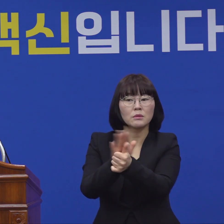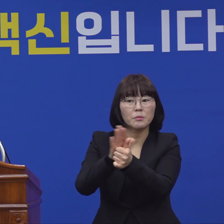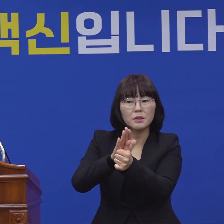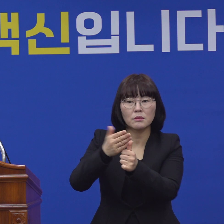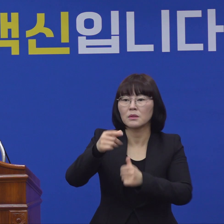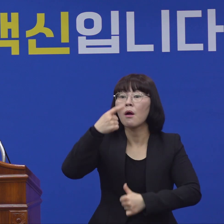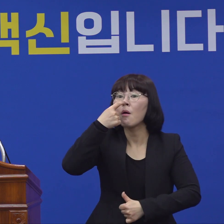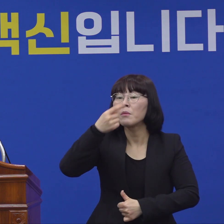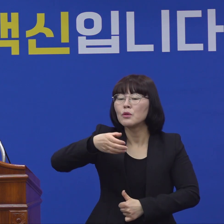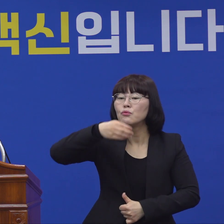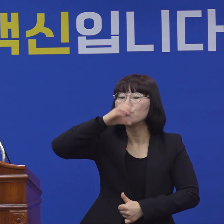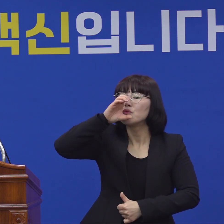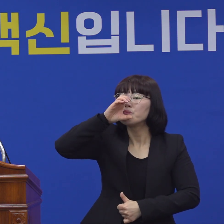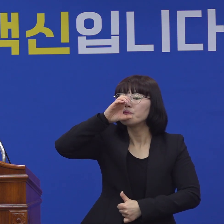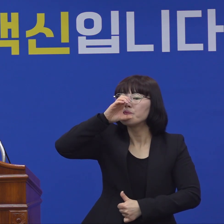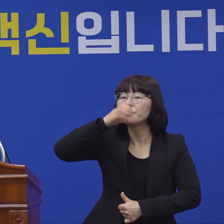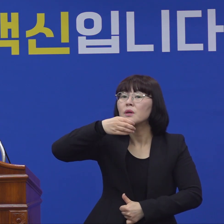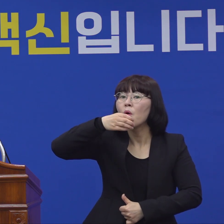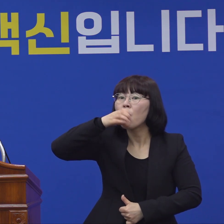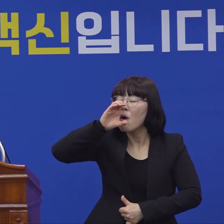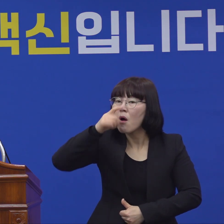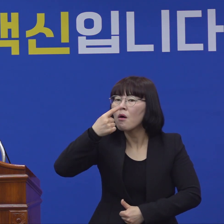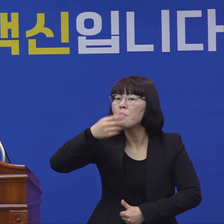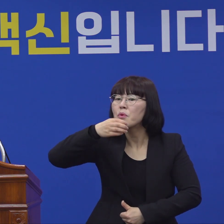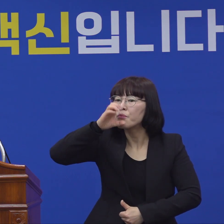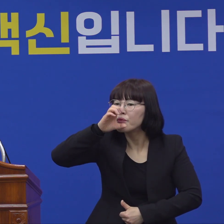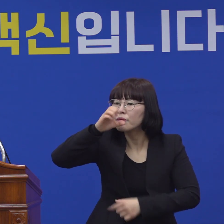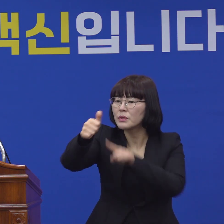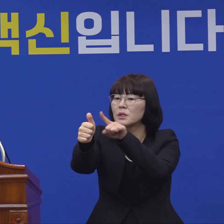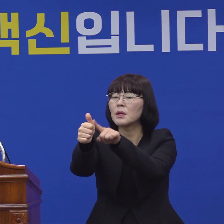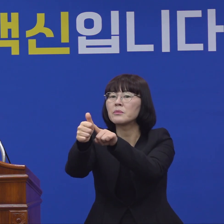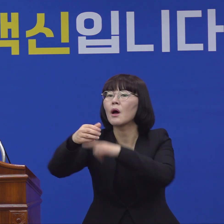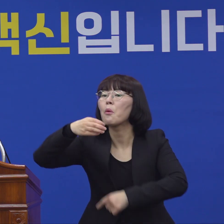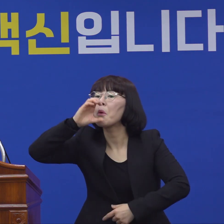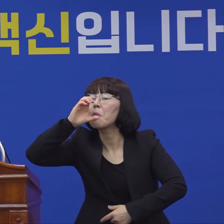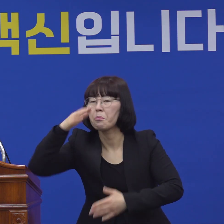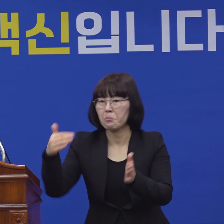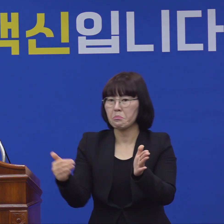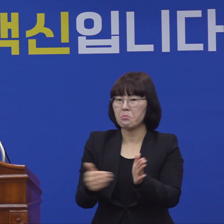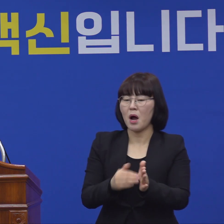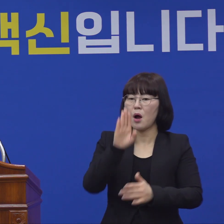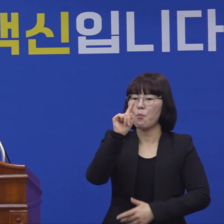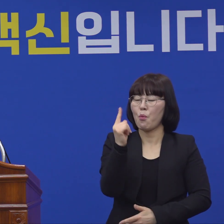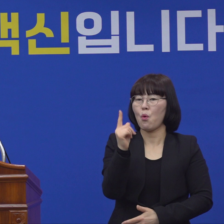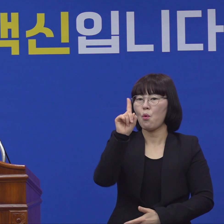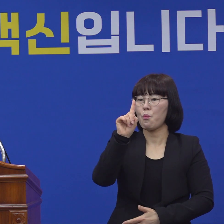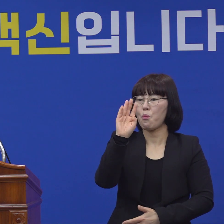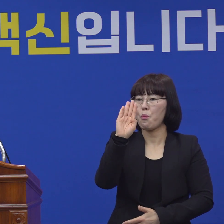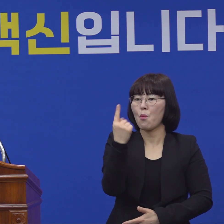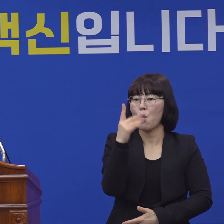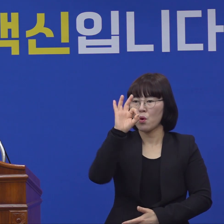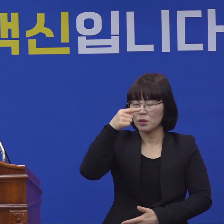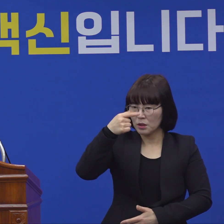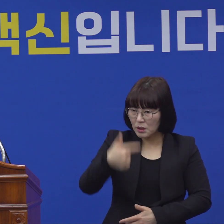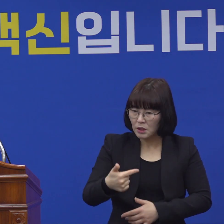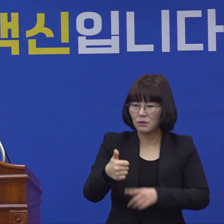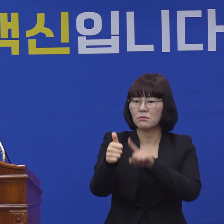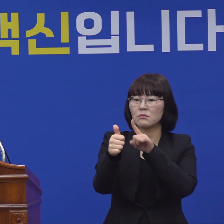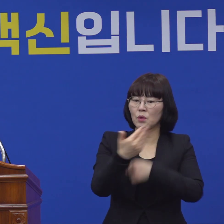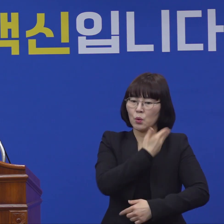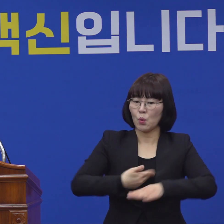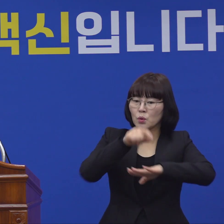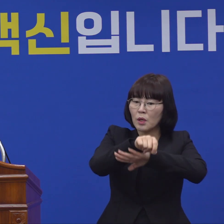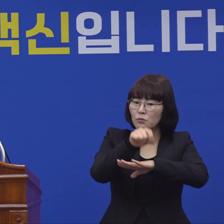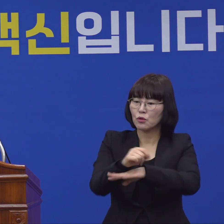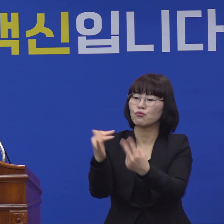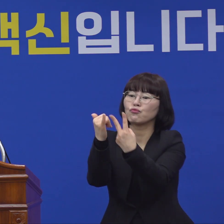남겼으나 남긴 커피를 주민이 마신 것으로 파악되어 보원군 보건소에서 주민 부부를 자가격리 조치